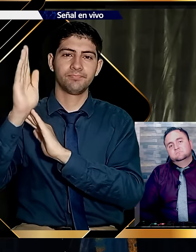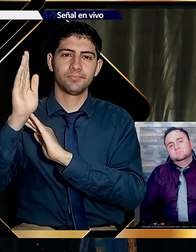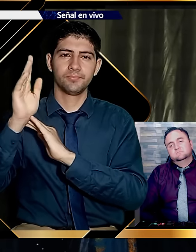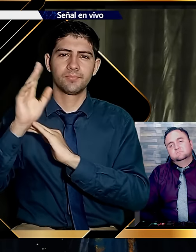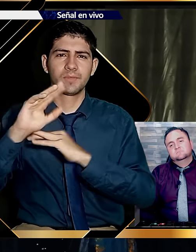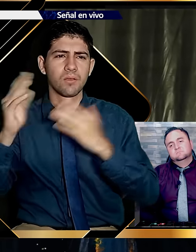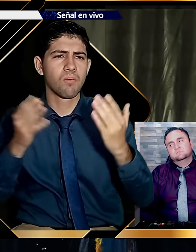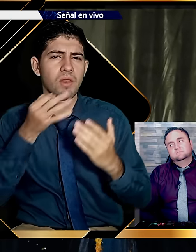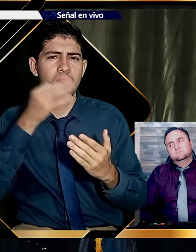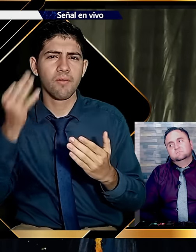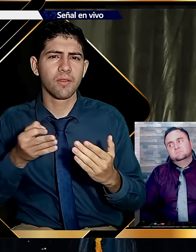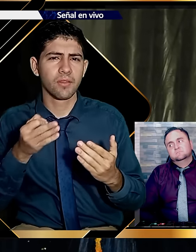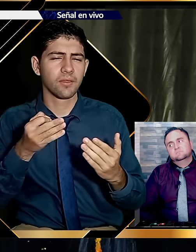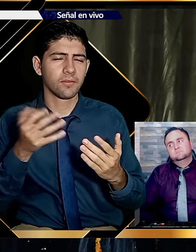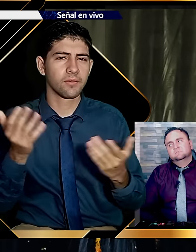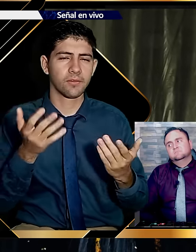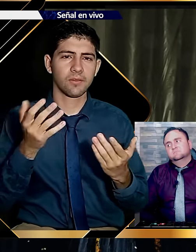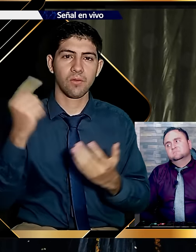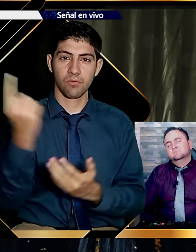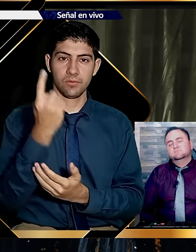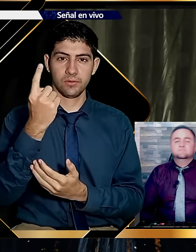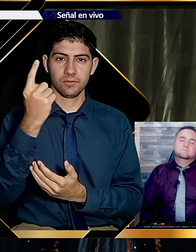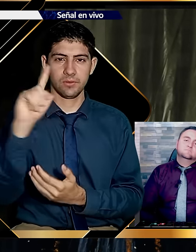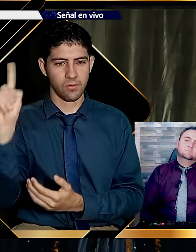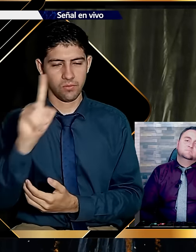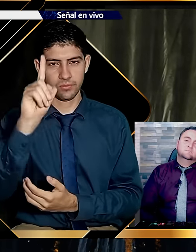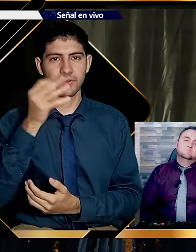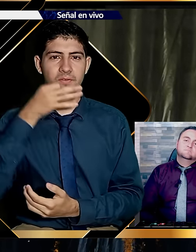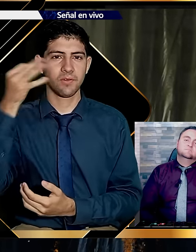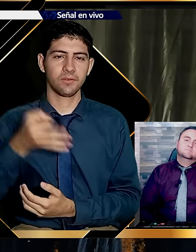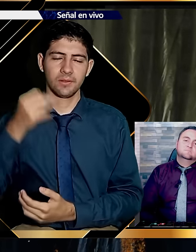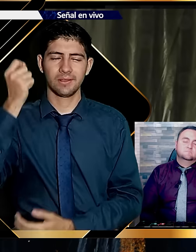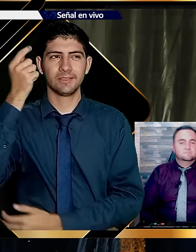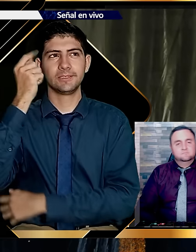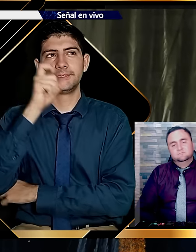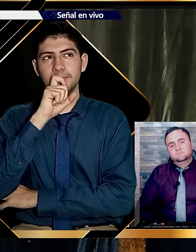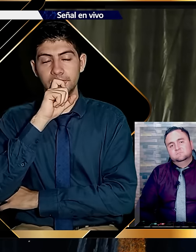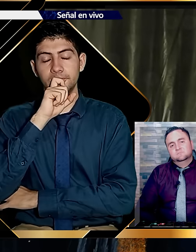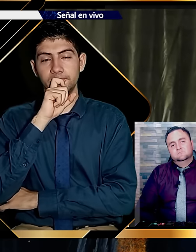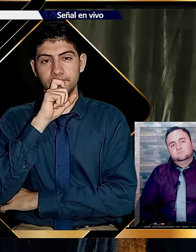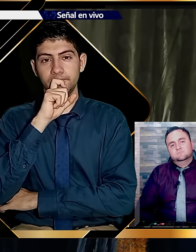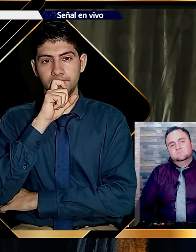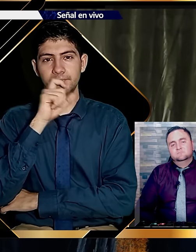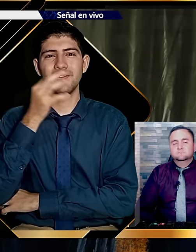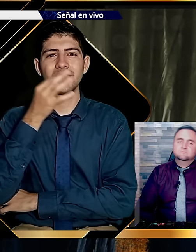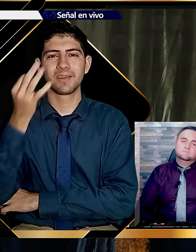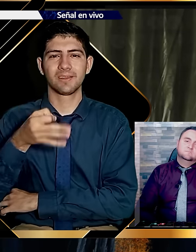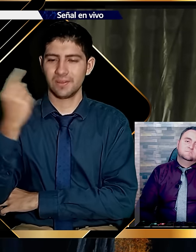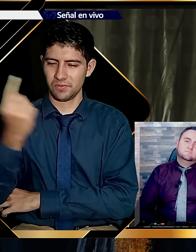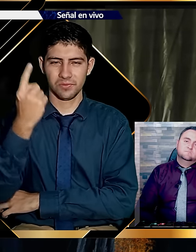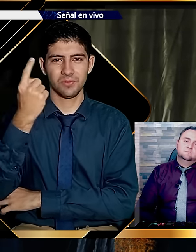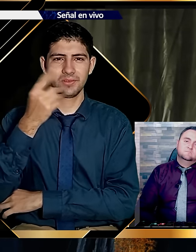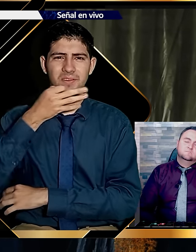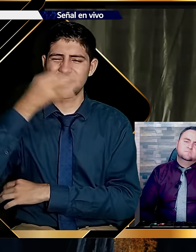Quiero invitarles a comprar la verdad. ¿Cuál verdad? La única. Única verdad. Entendida. Y quiero decirles